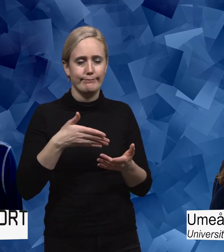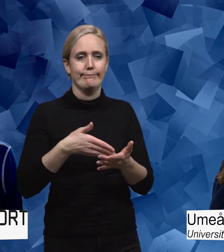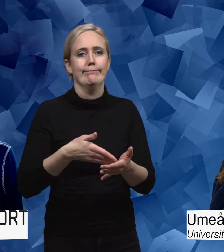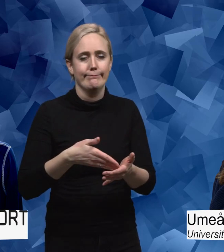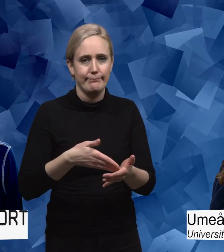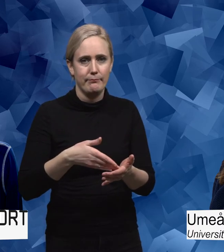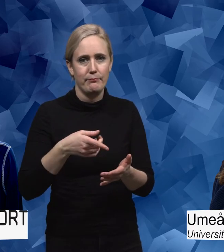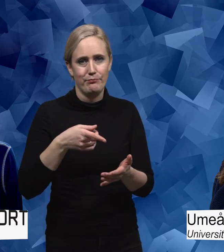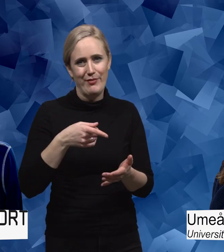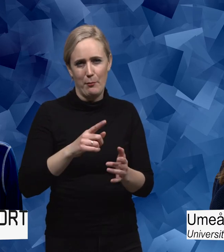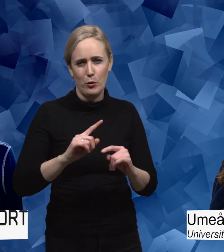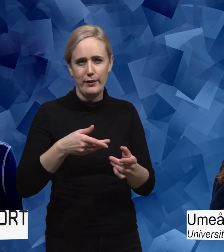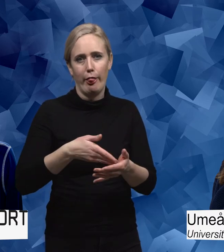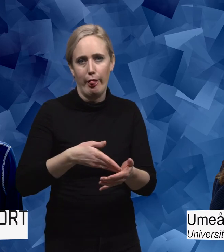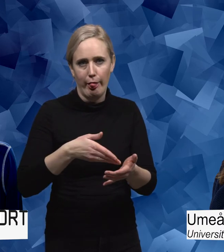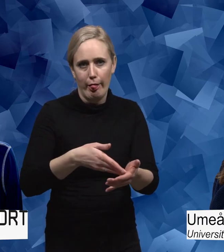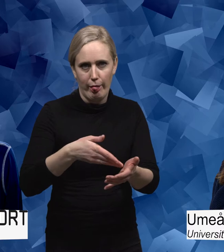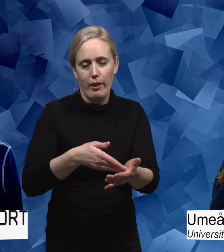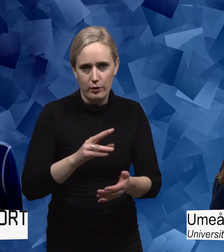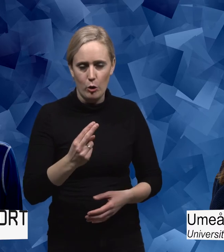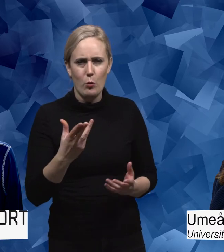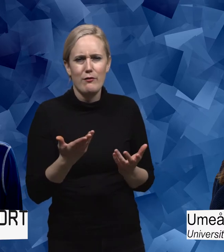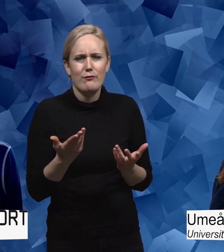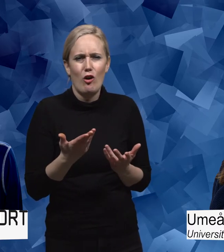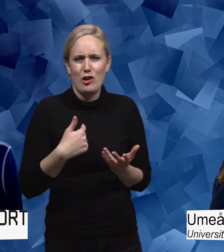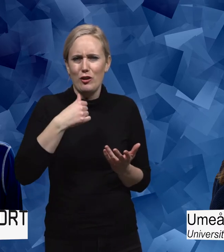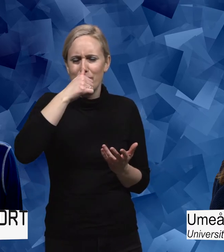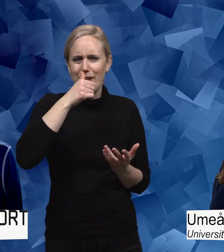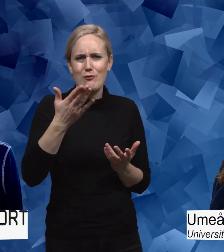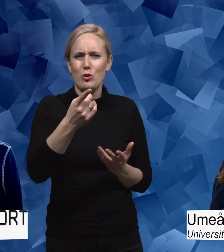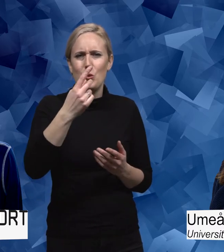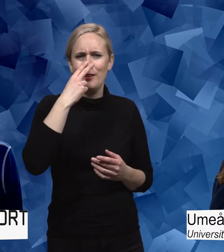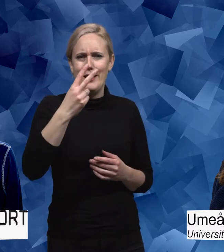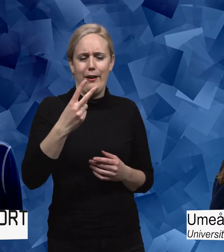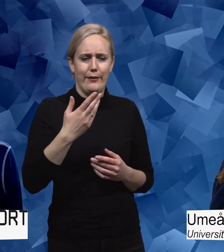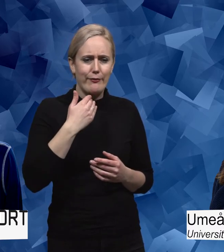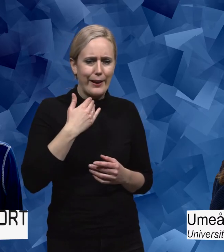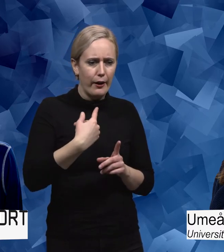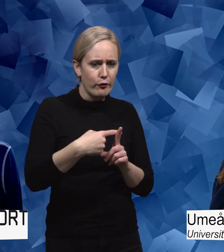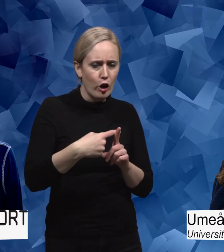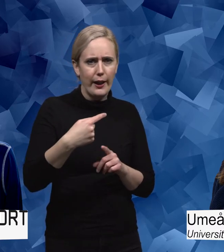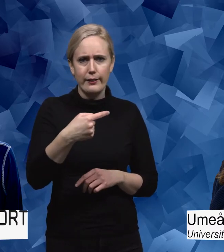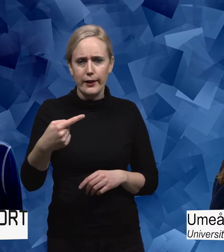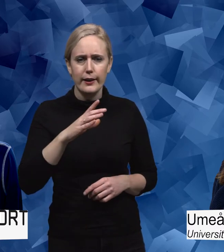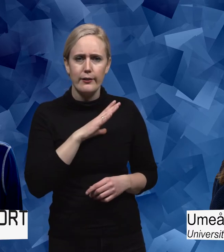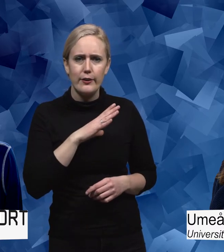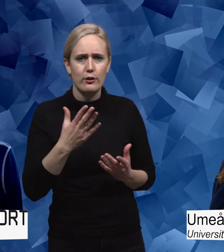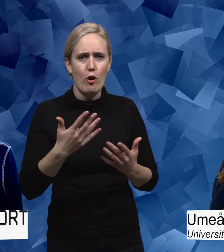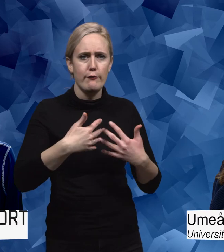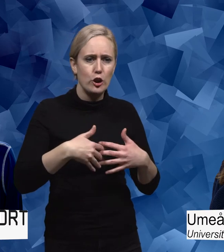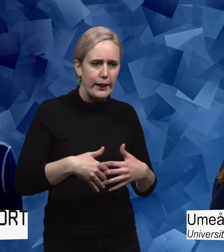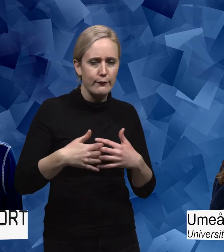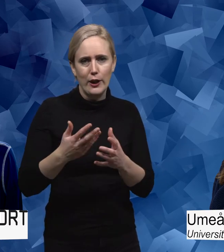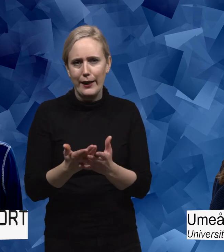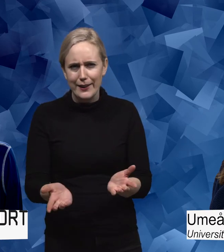kollisionskurs i inkluderingsprocessen. Och då blev jag nyfiken på, vad kan du se så här långt? Vad finns det för för och nackdelar och vad funkar och vad